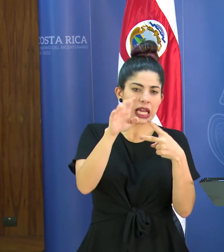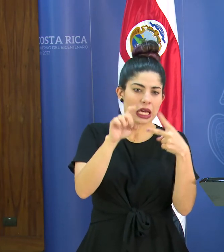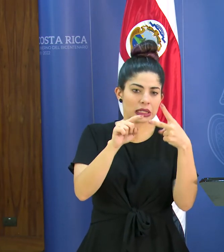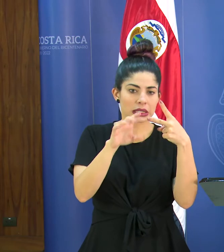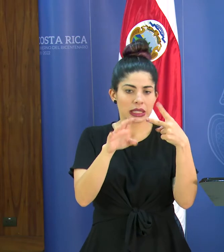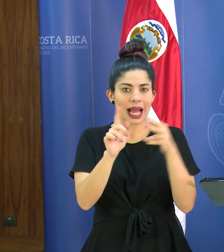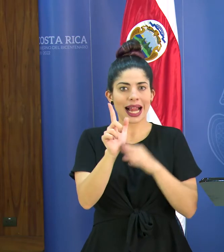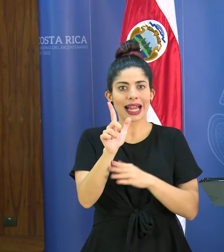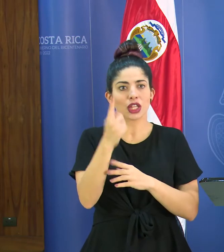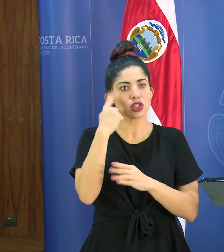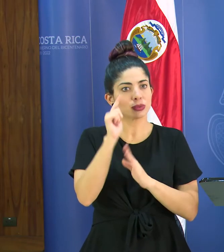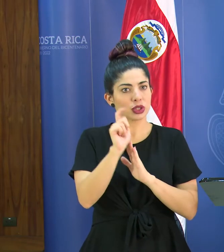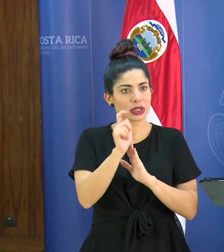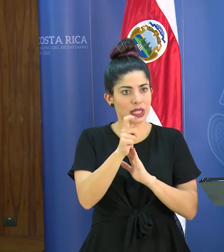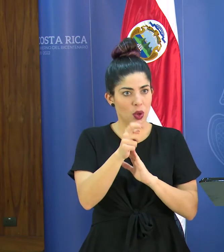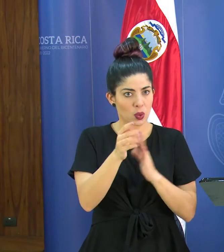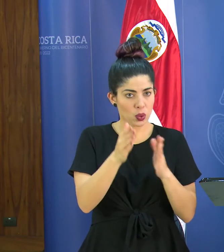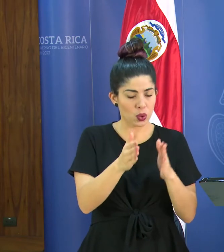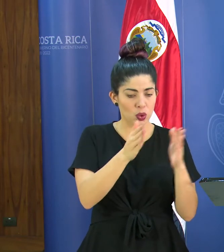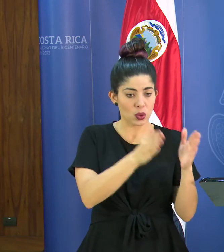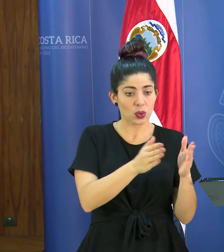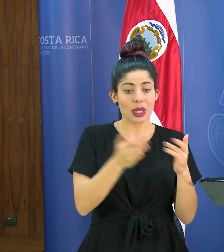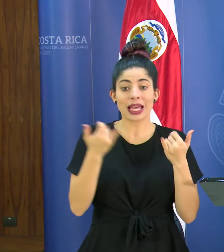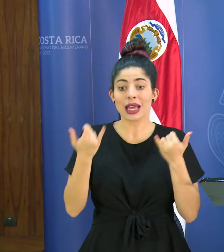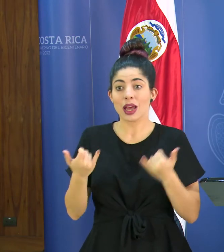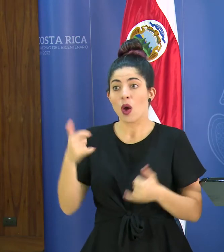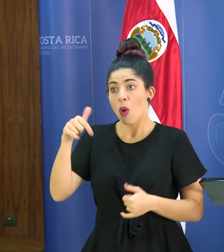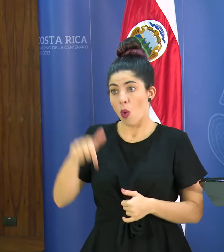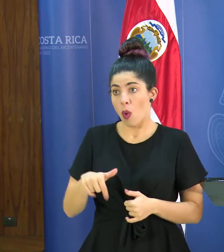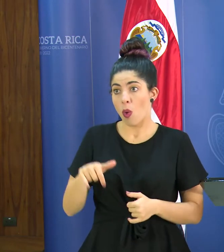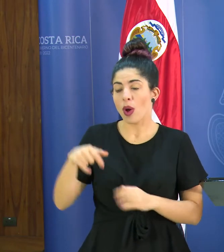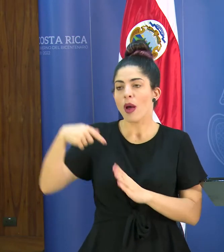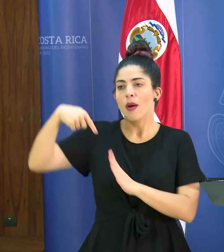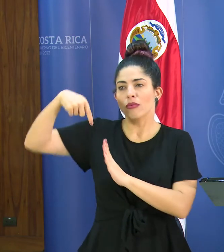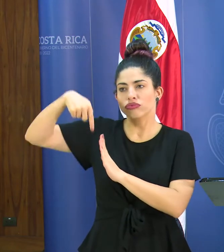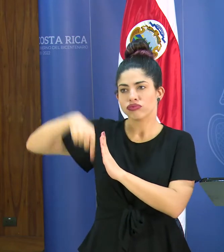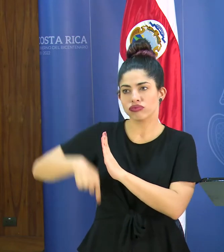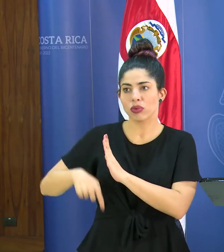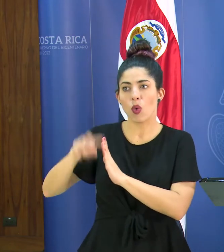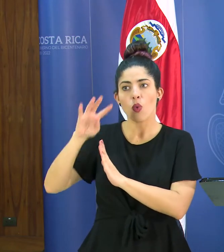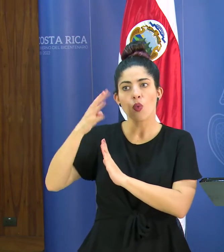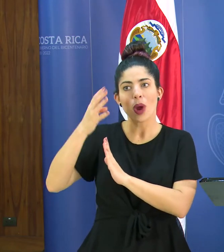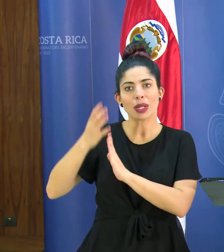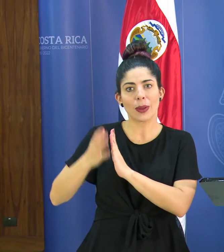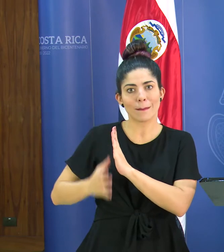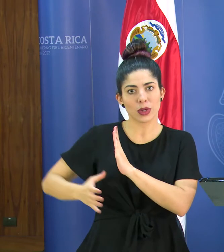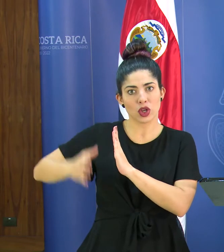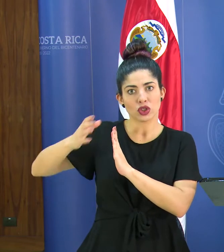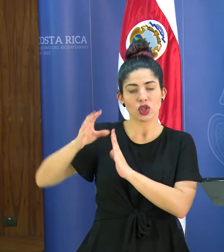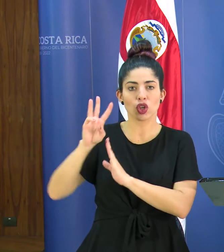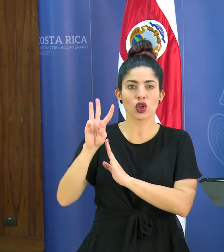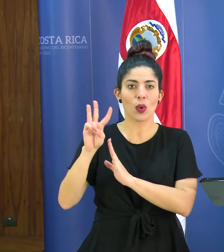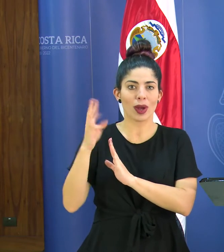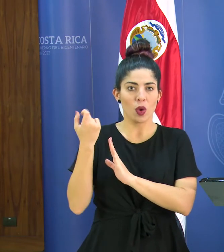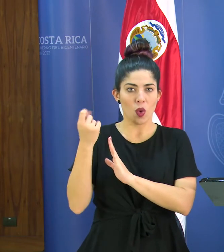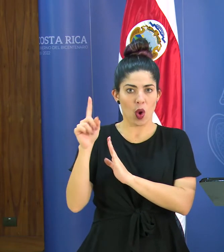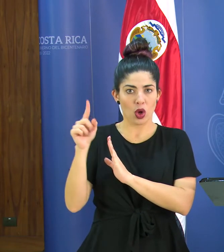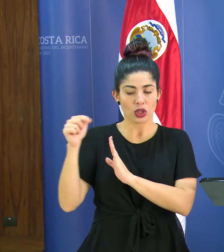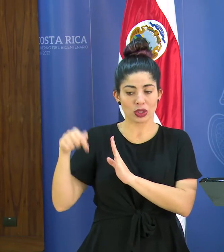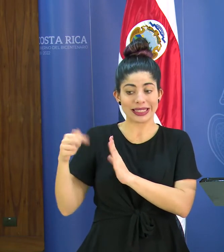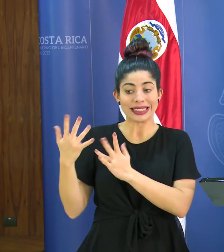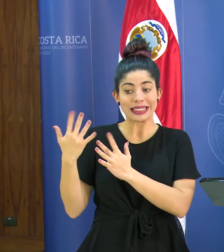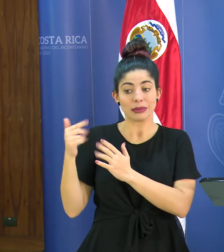litros por segundo y estamos hoy día también perforando un cuarto pozo el W11 que